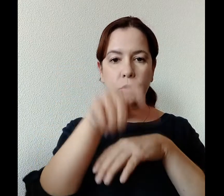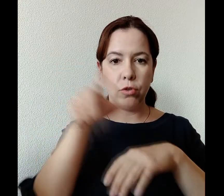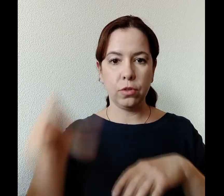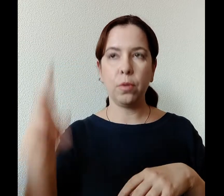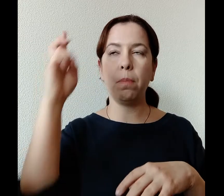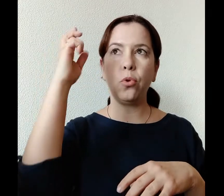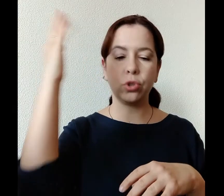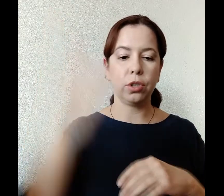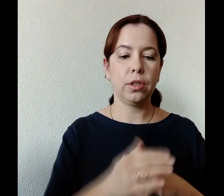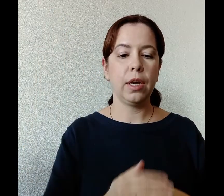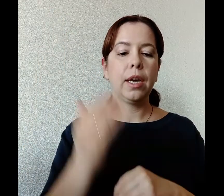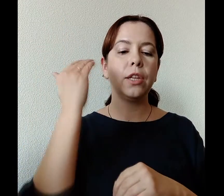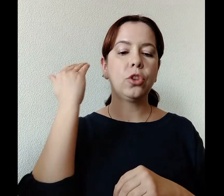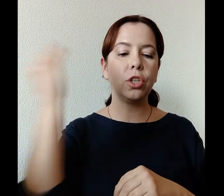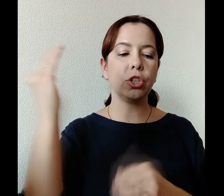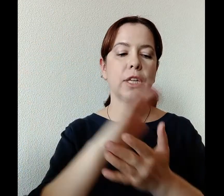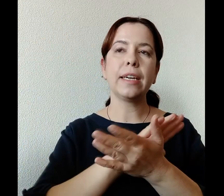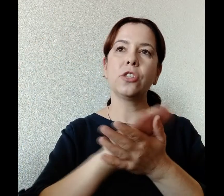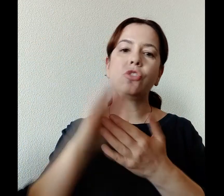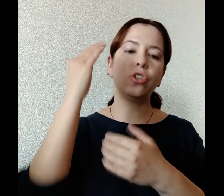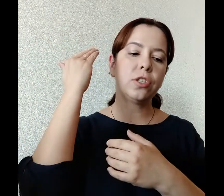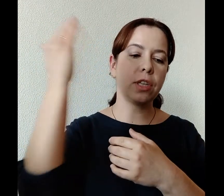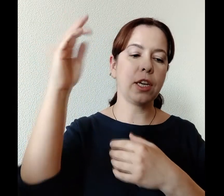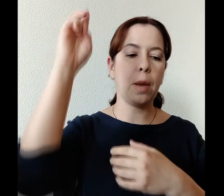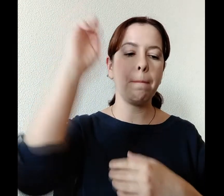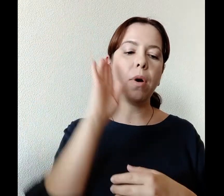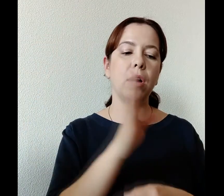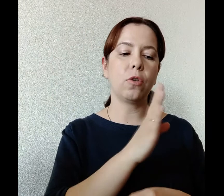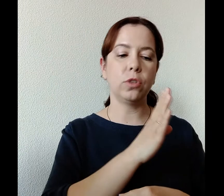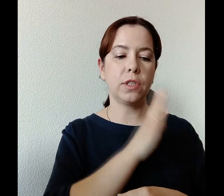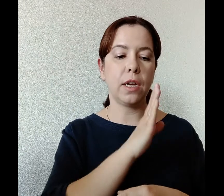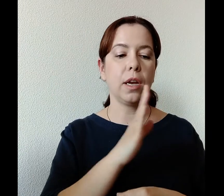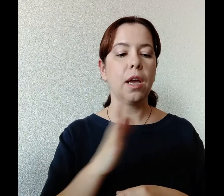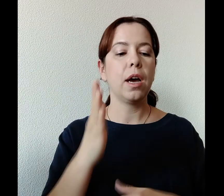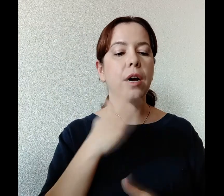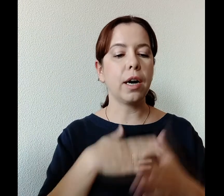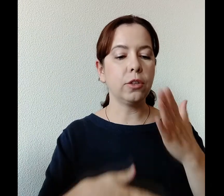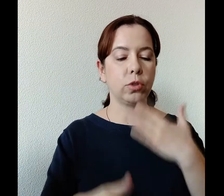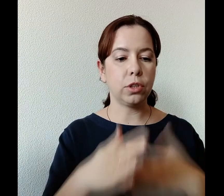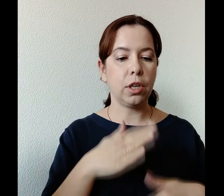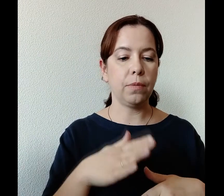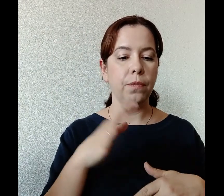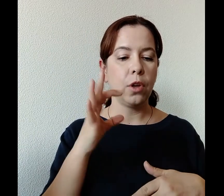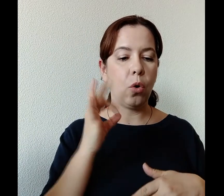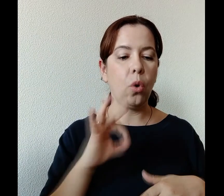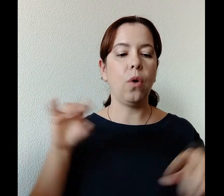Божий. Ты же чистая Богородица, радуйся о